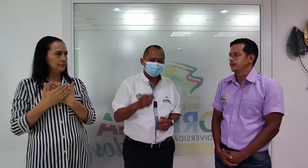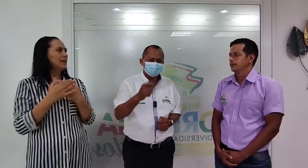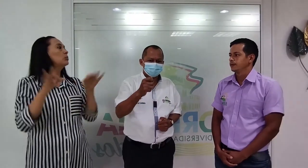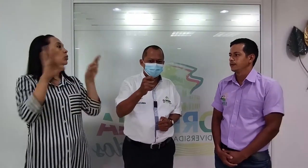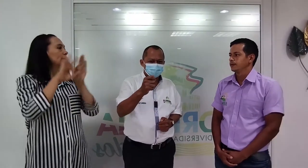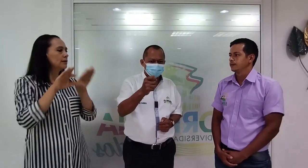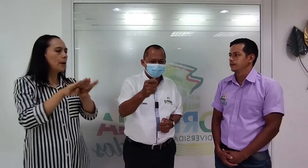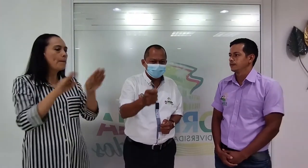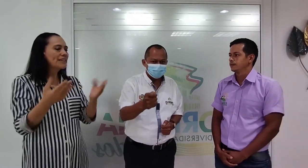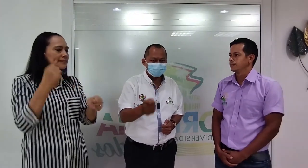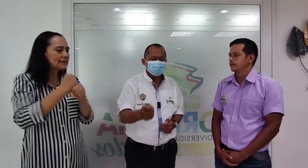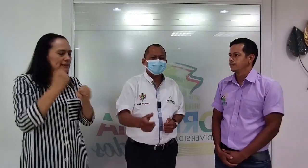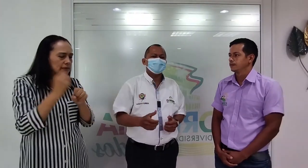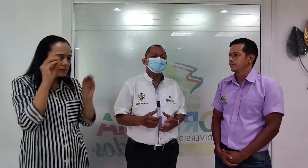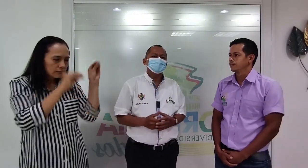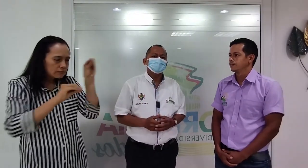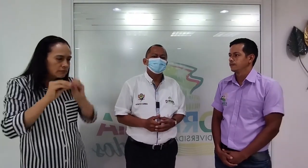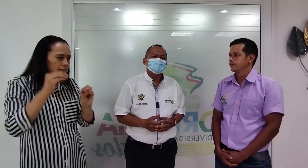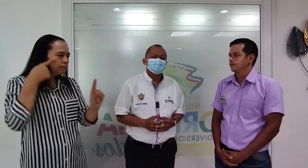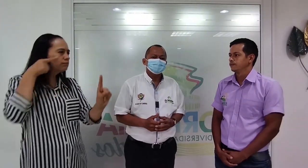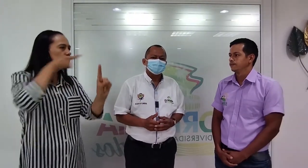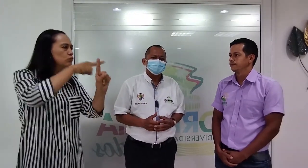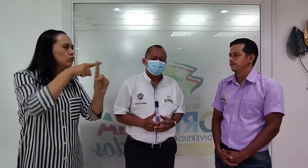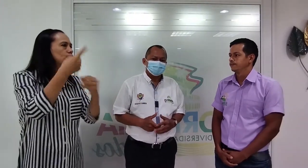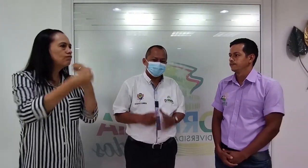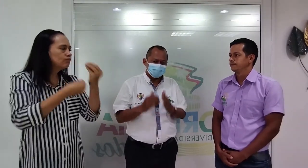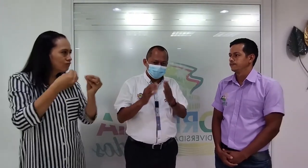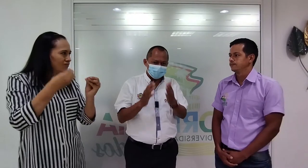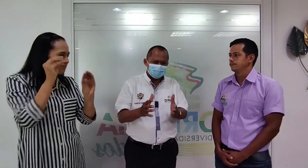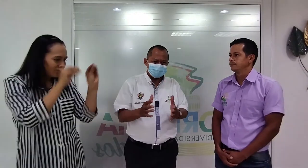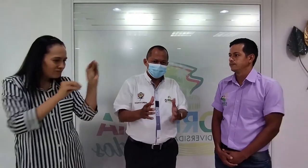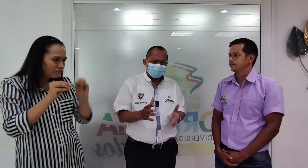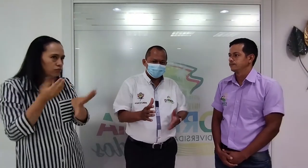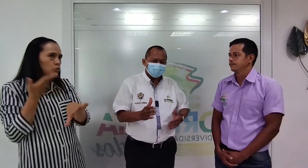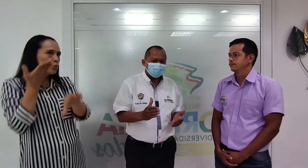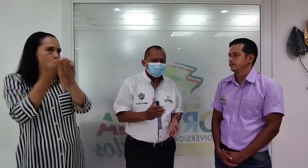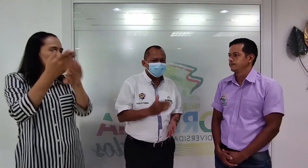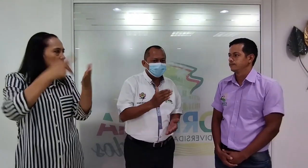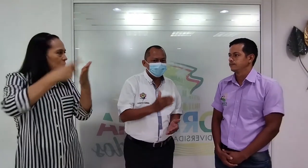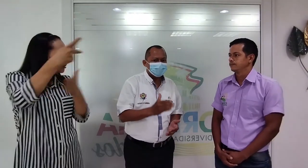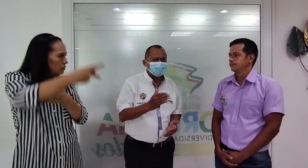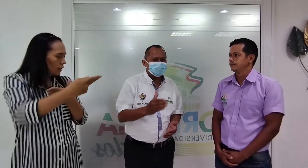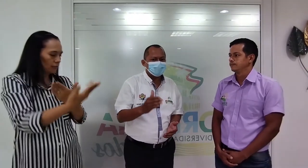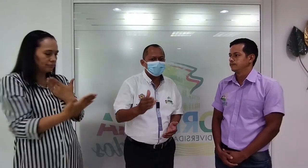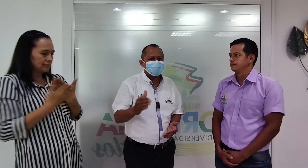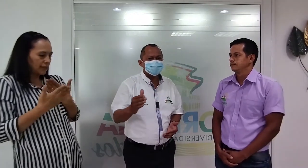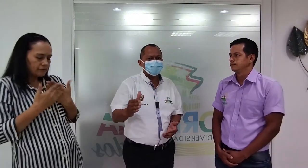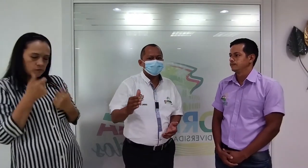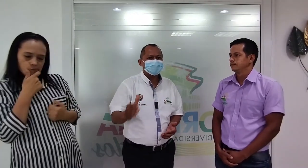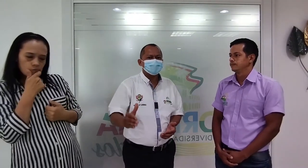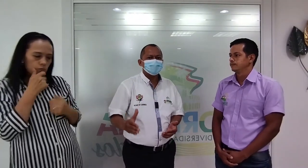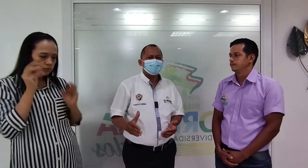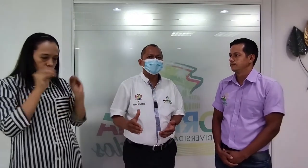montar unas metas, proponer unos proyectos y evaluarlos permanentemente